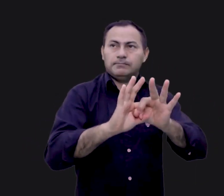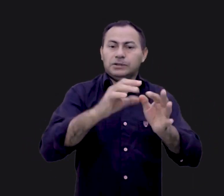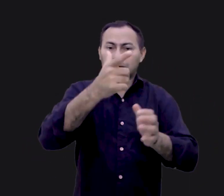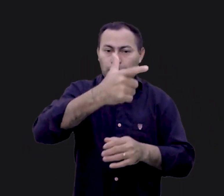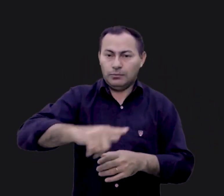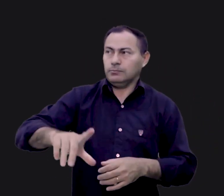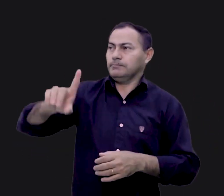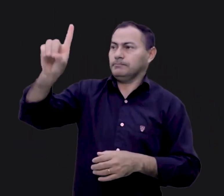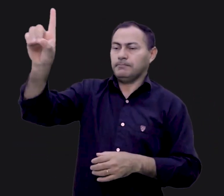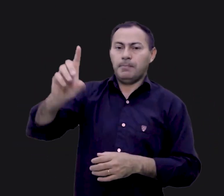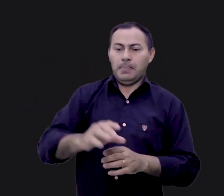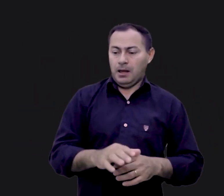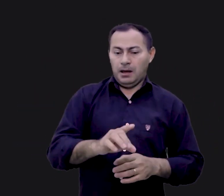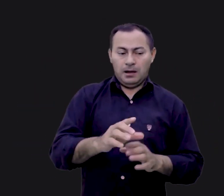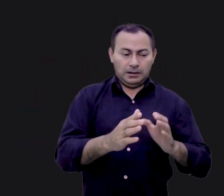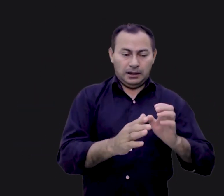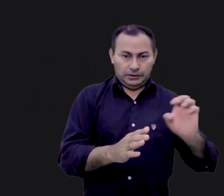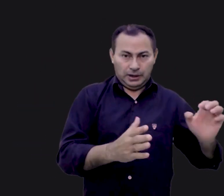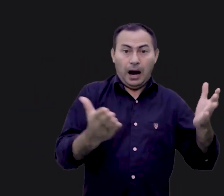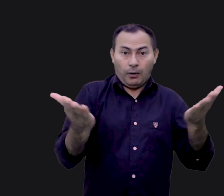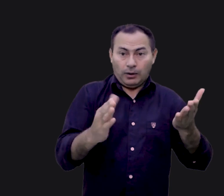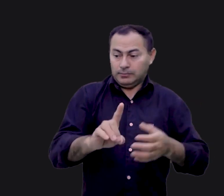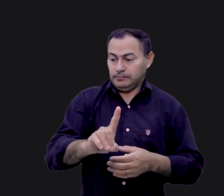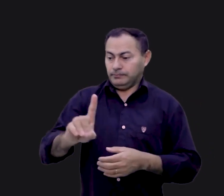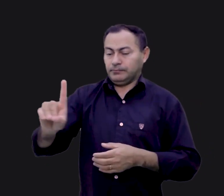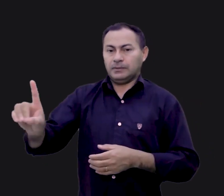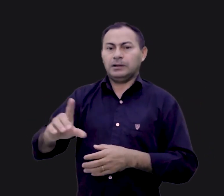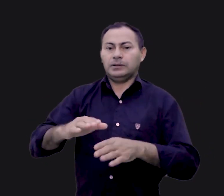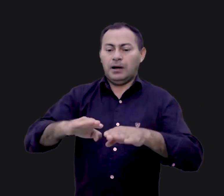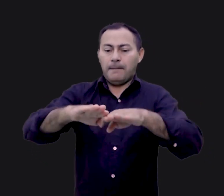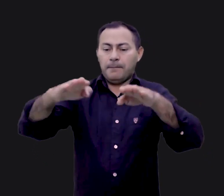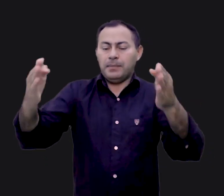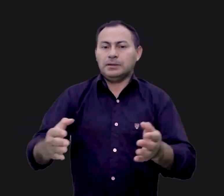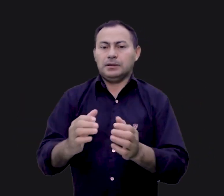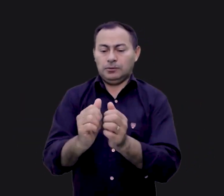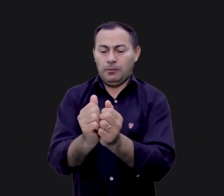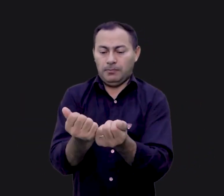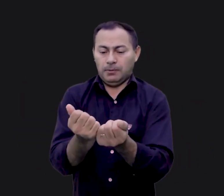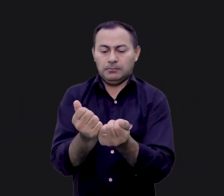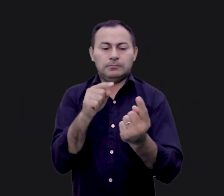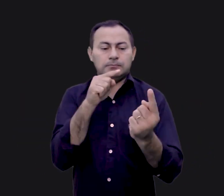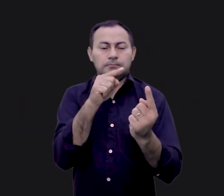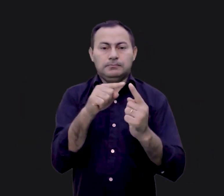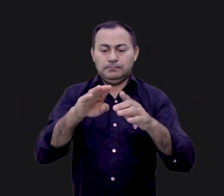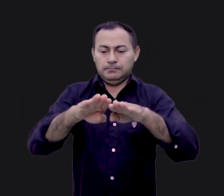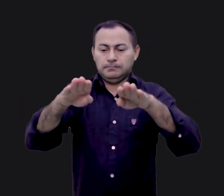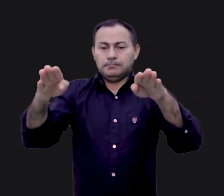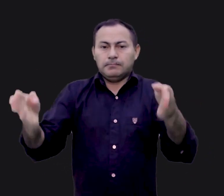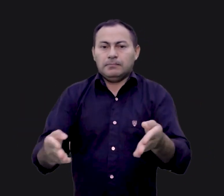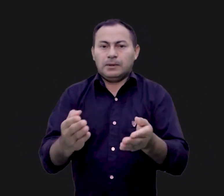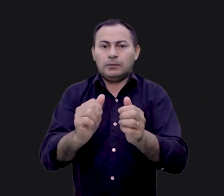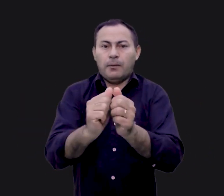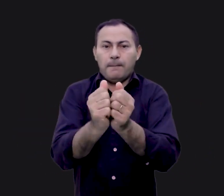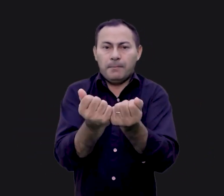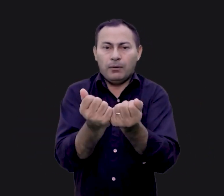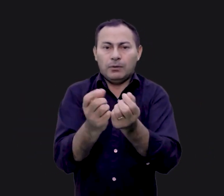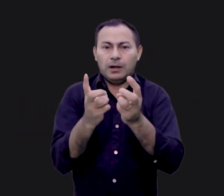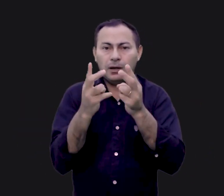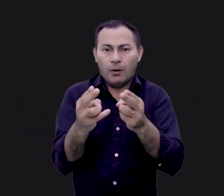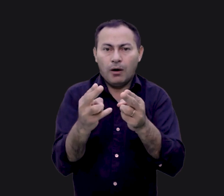Deus. À direita havia a mesa dos pães. O propósito desta mesa dos pães era o mesmo que